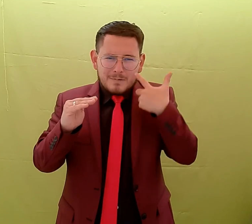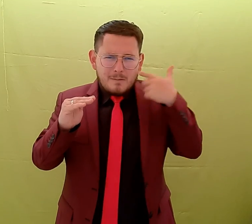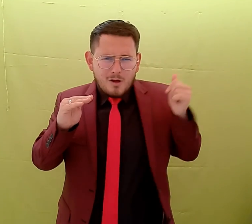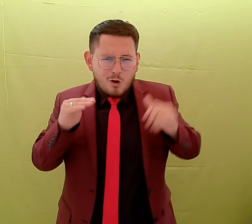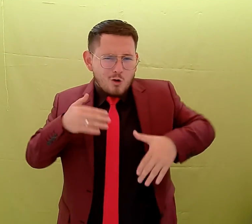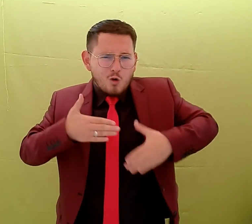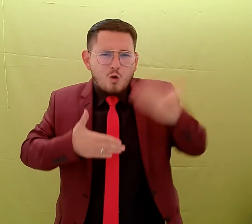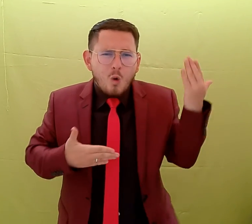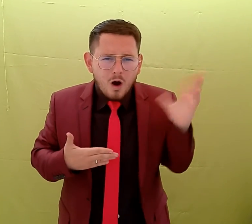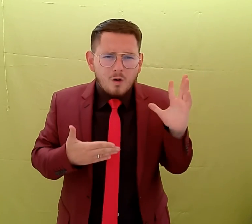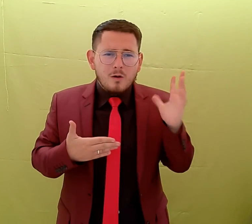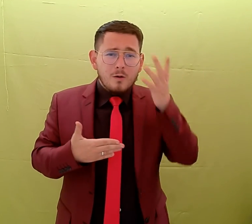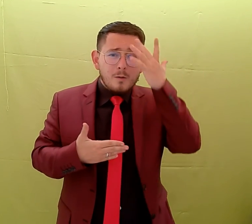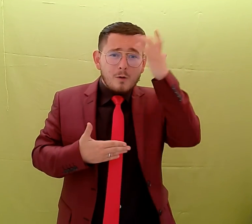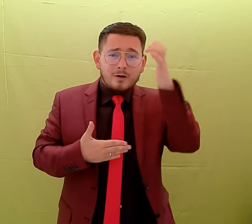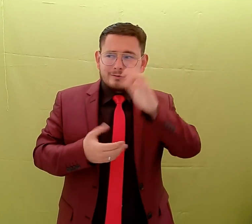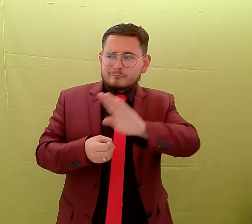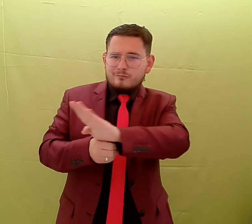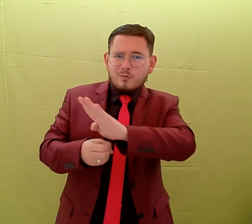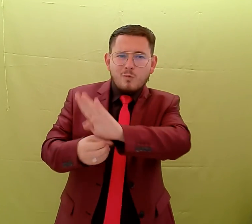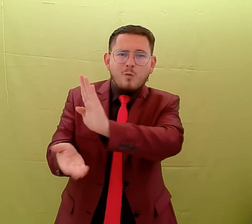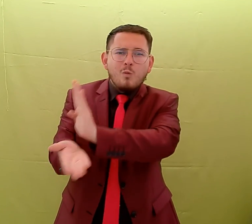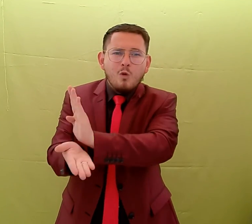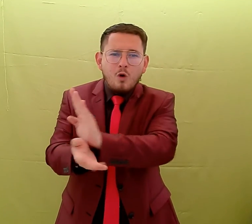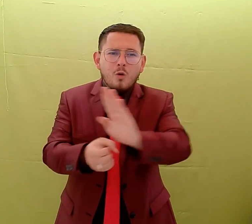Muisca, como el Libertador de la Intervención, van a ser casi del 90%.